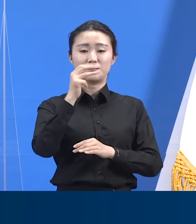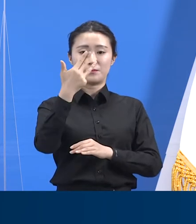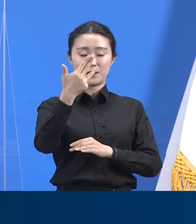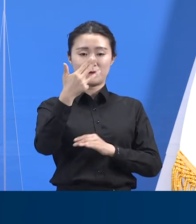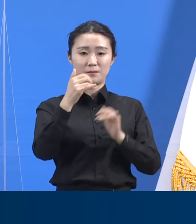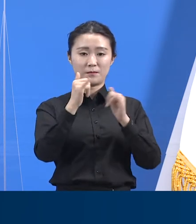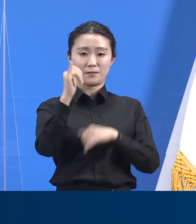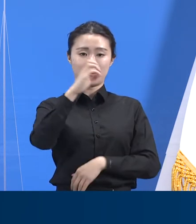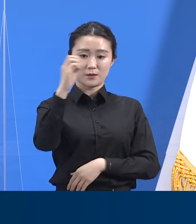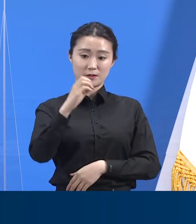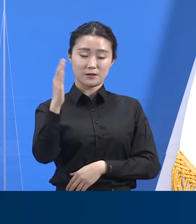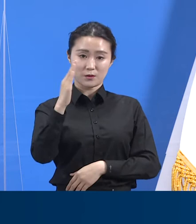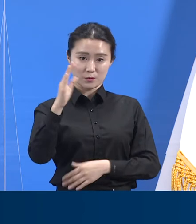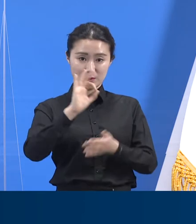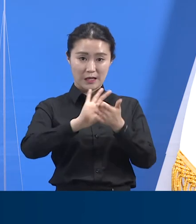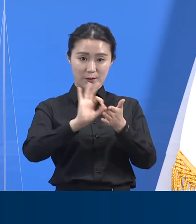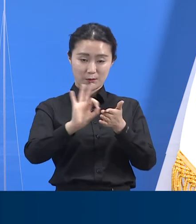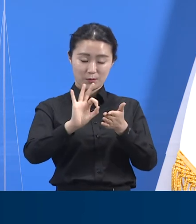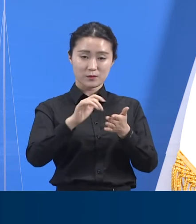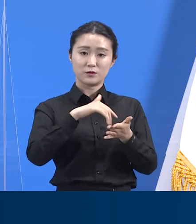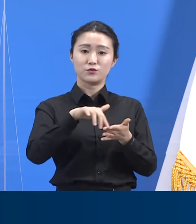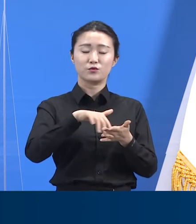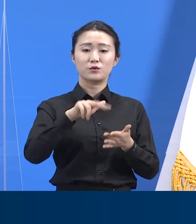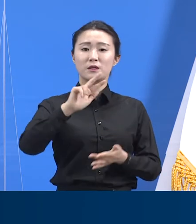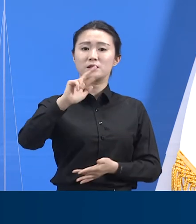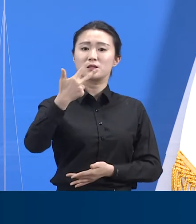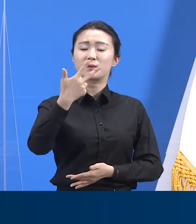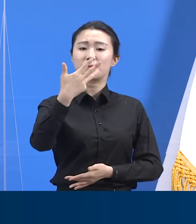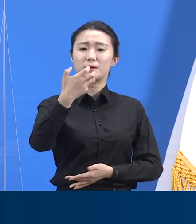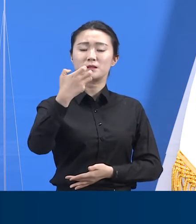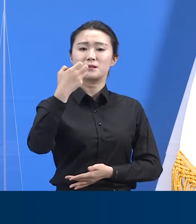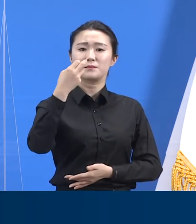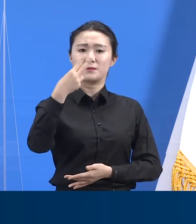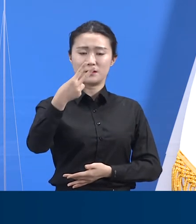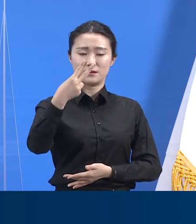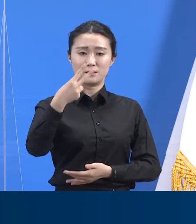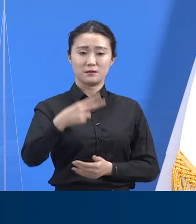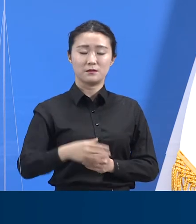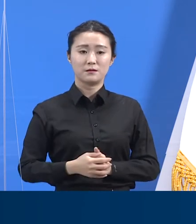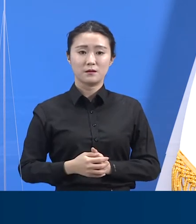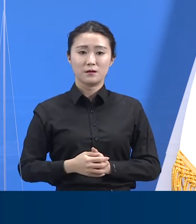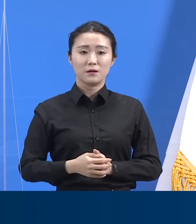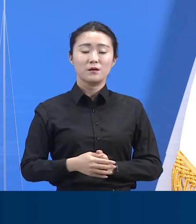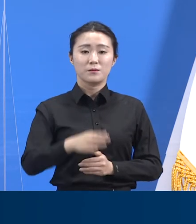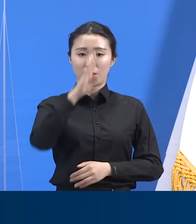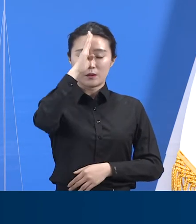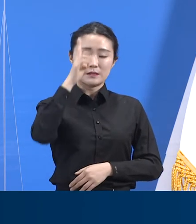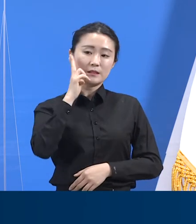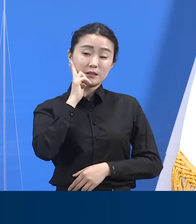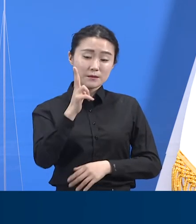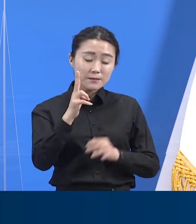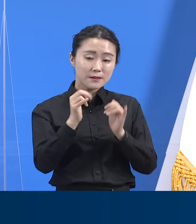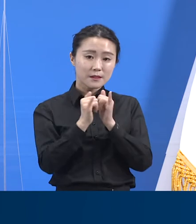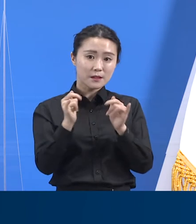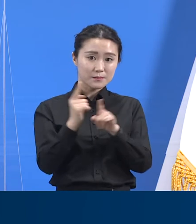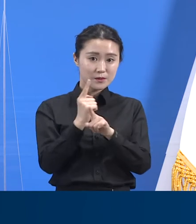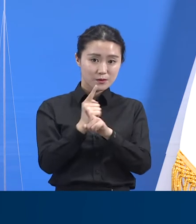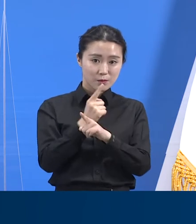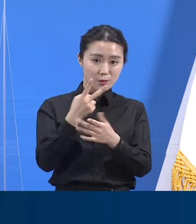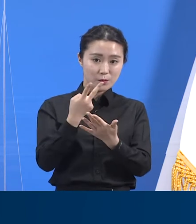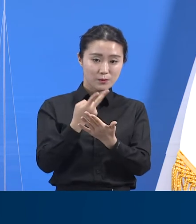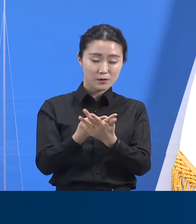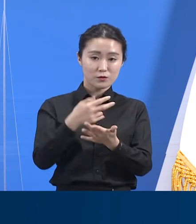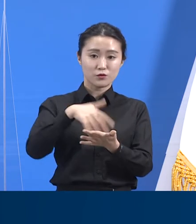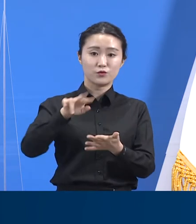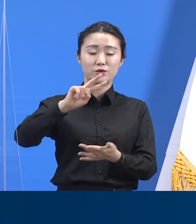%로 782개의 병상을 사용 중입니다. 중증환자 치료 병상은 총 204병상을